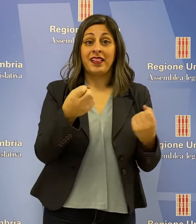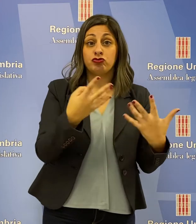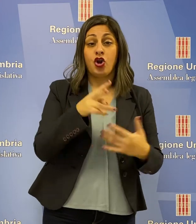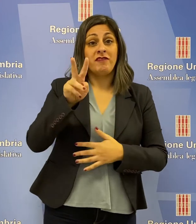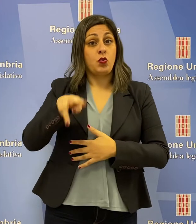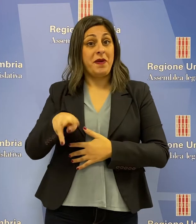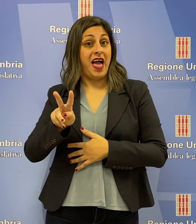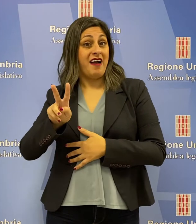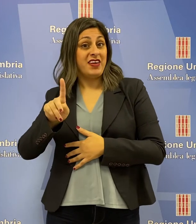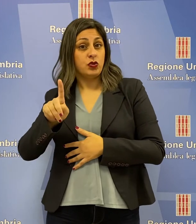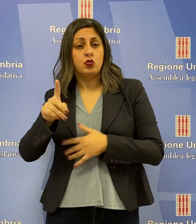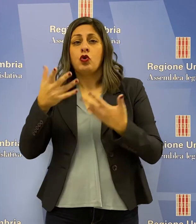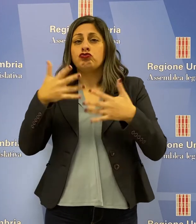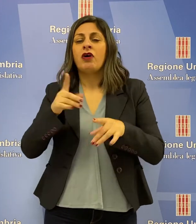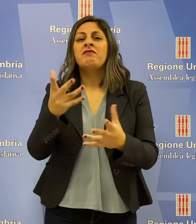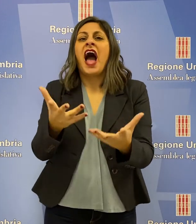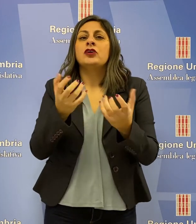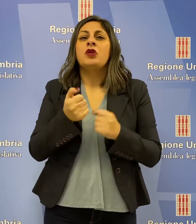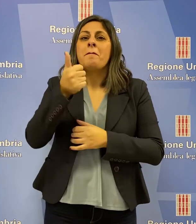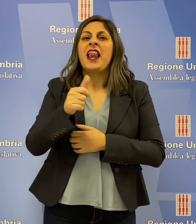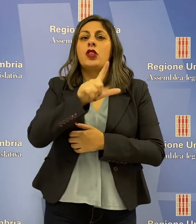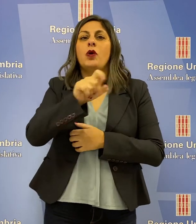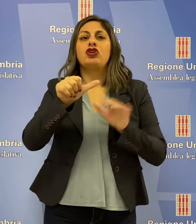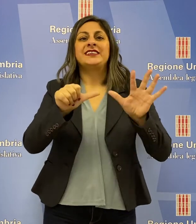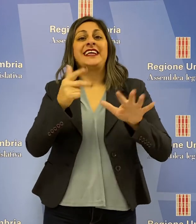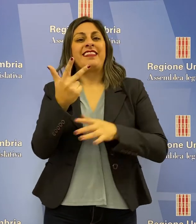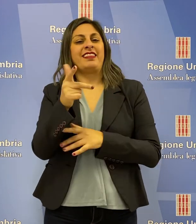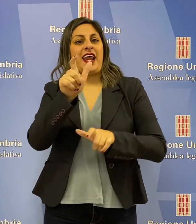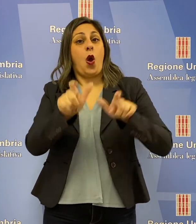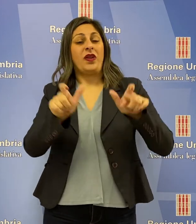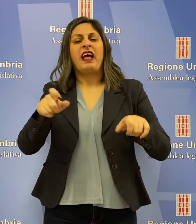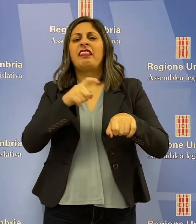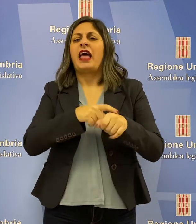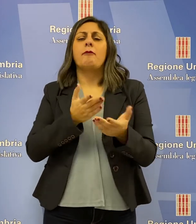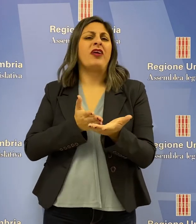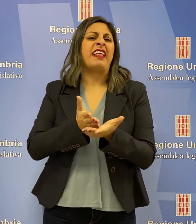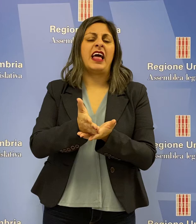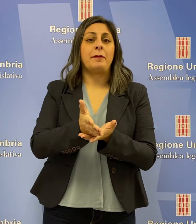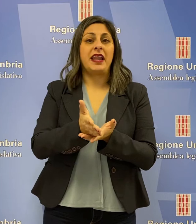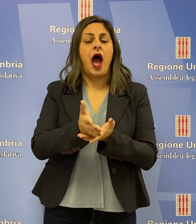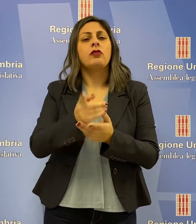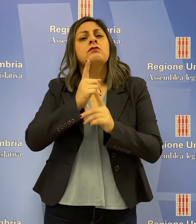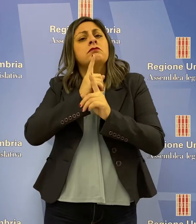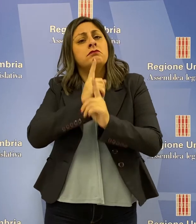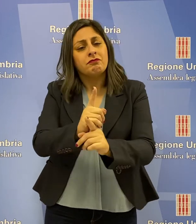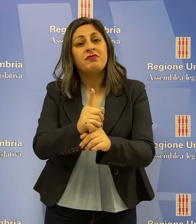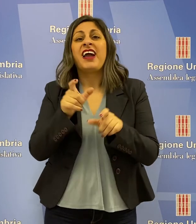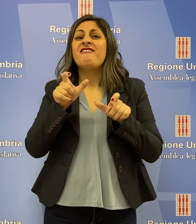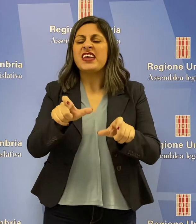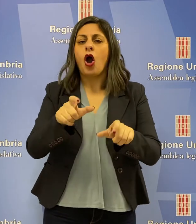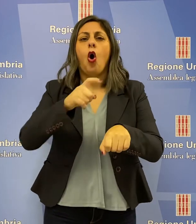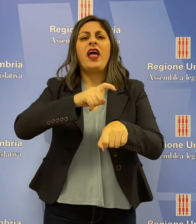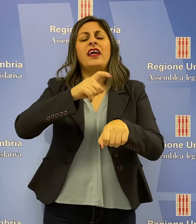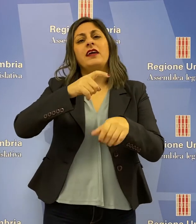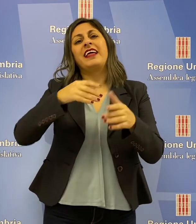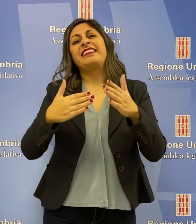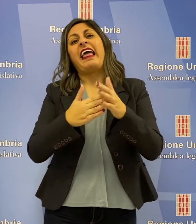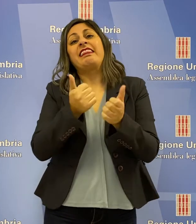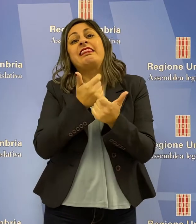2019-2021 verranno assunti 1.263 unità a tempo indeterminato nel rispetto dei vincoli e dei tetti.